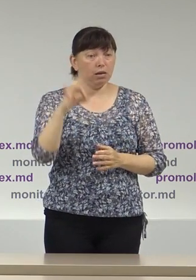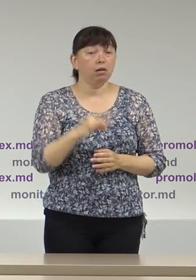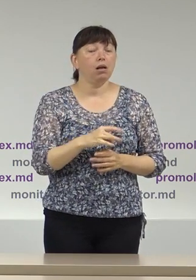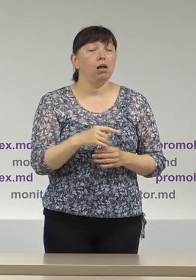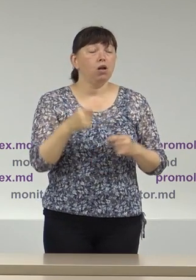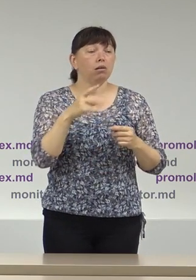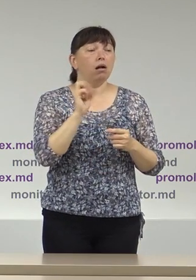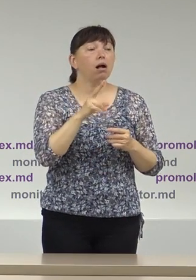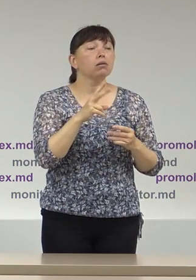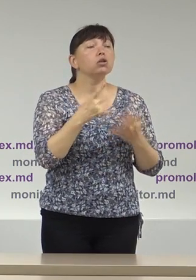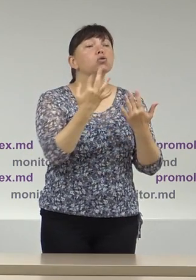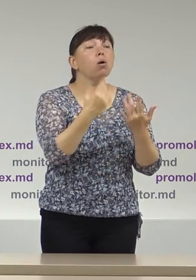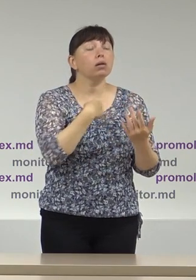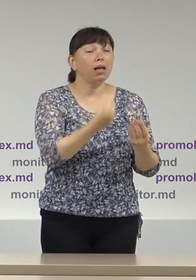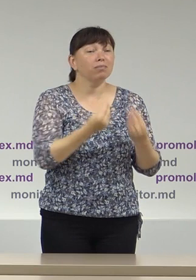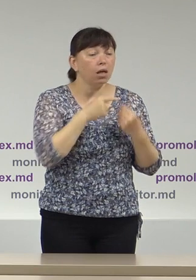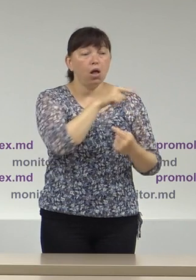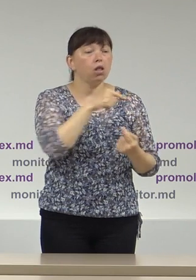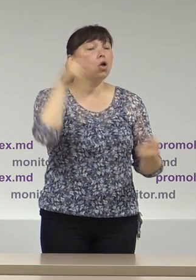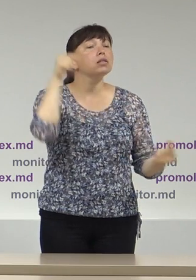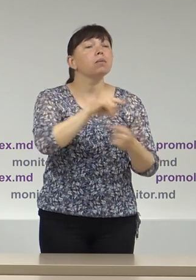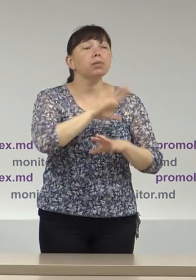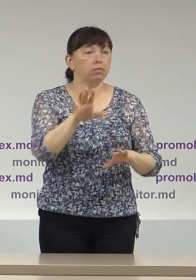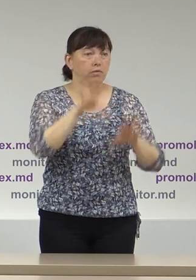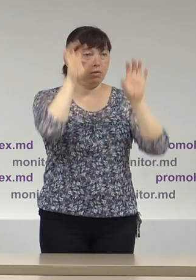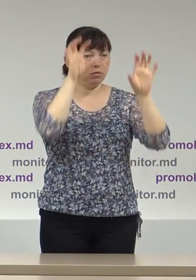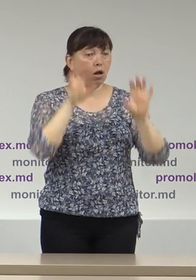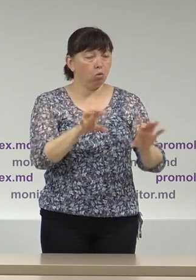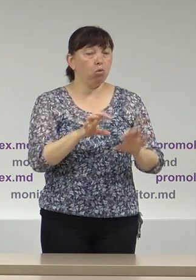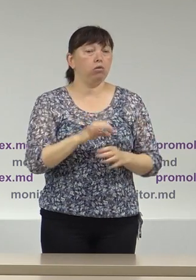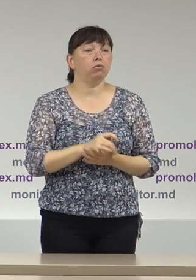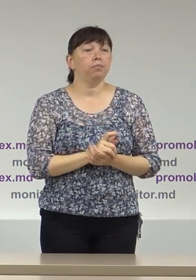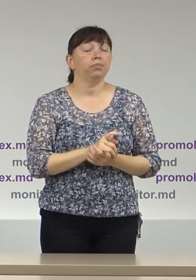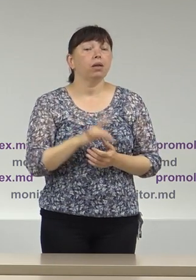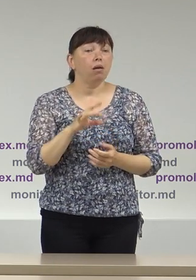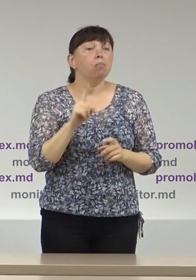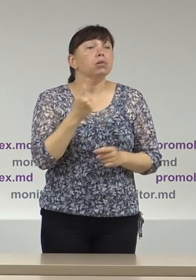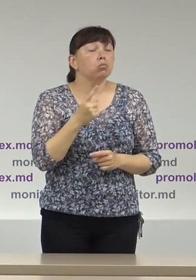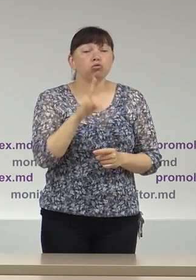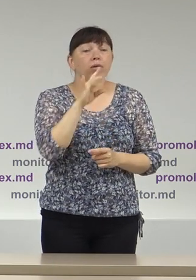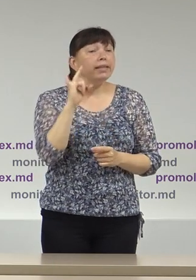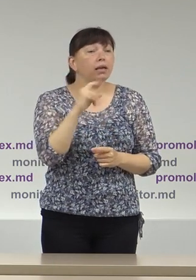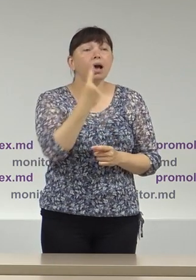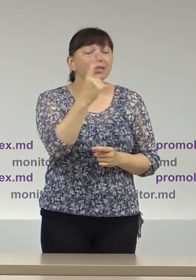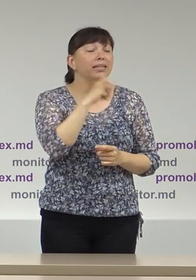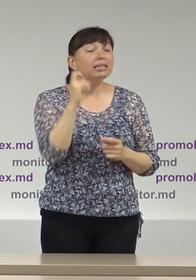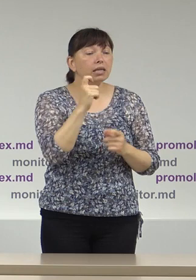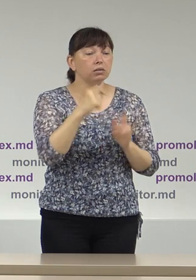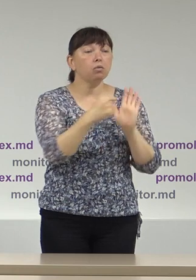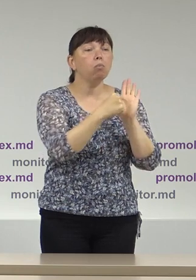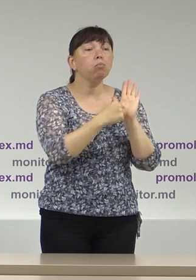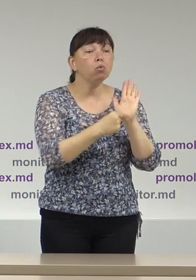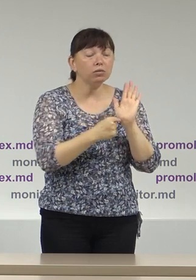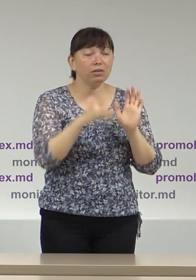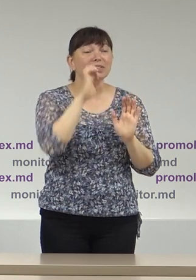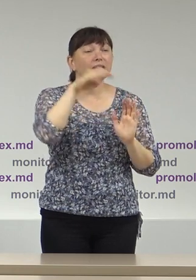conform numărului propus, contravine cadrului legal și criteriilor stabilite de lege, întrucât niciunul din criteriile invocate prin